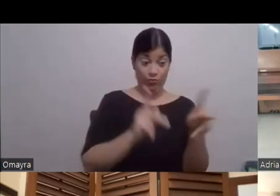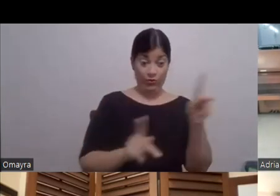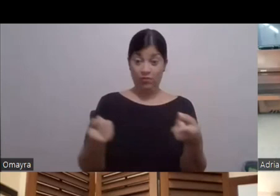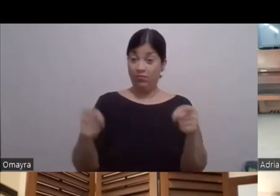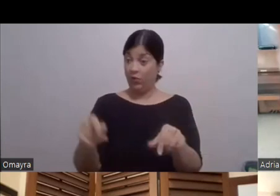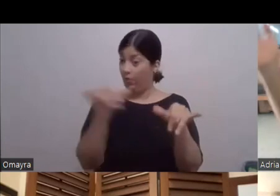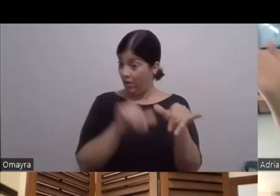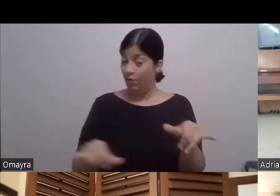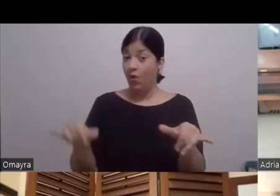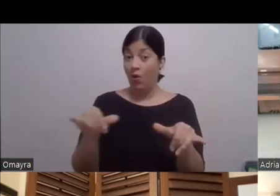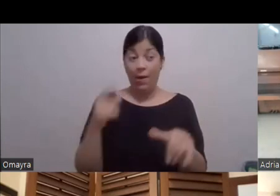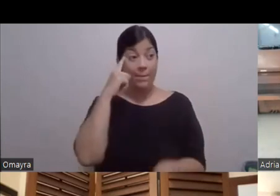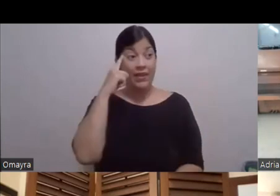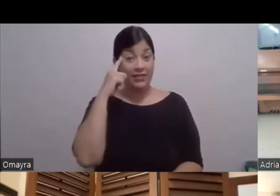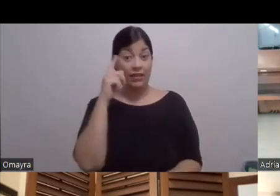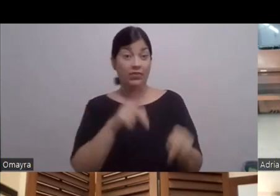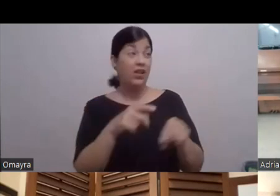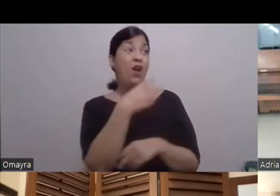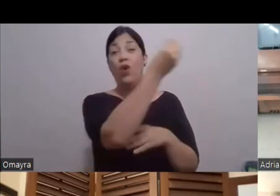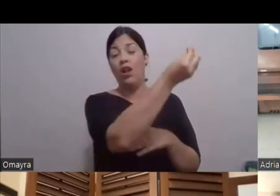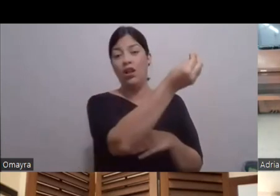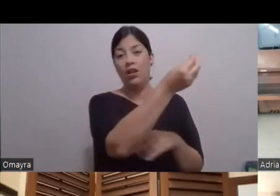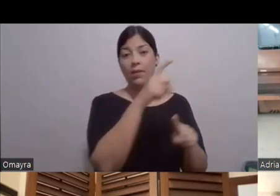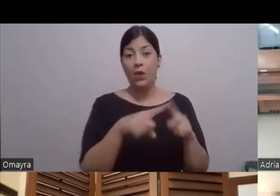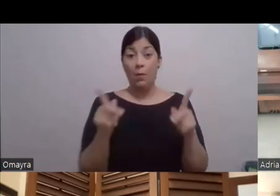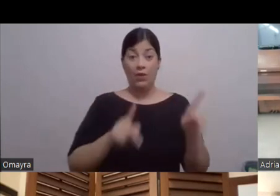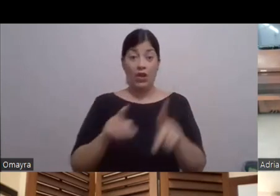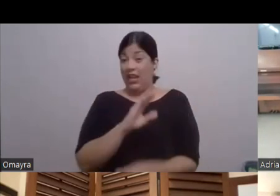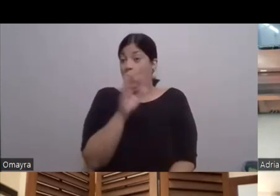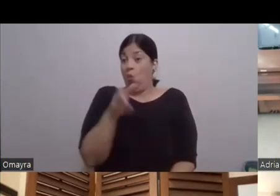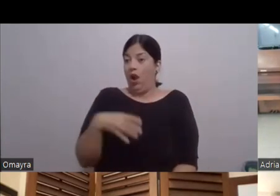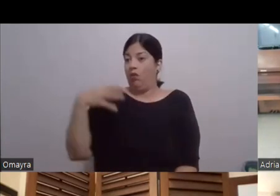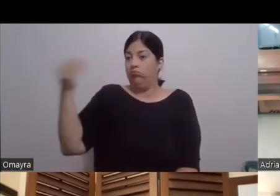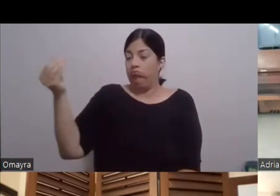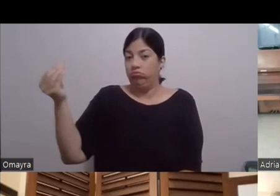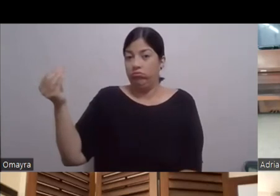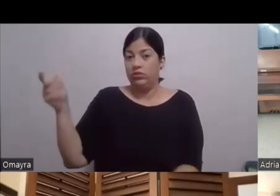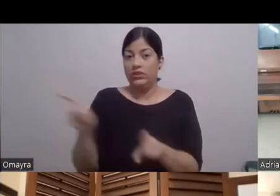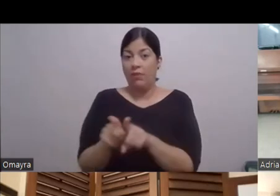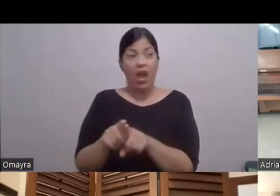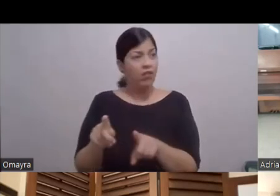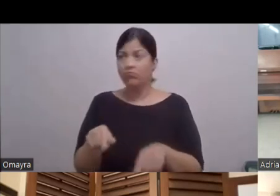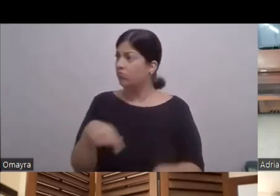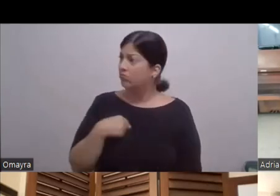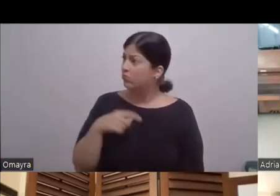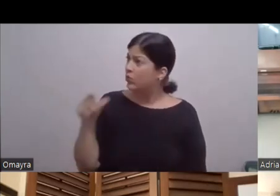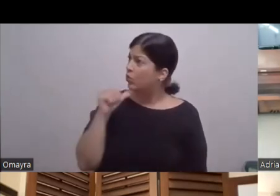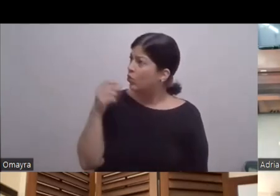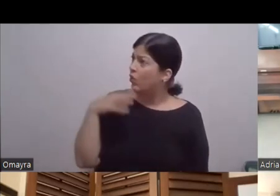piensan que están fuera Y personas Que no han estado fuera También viajan Ah pero Tú no te habías estado fuera Así